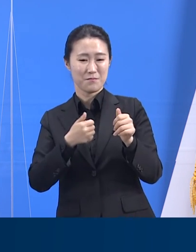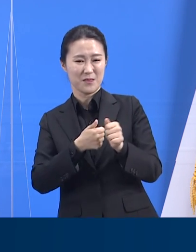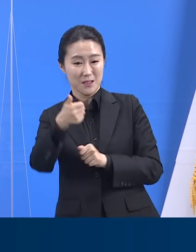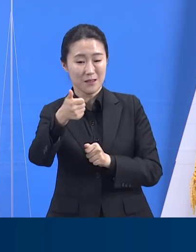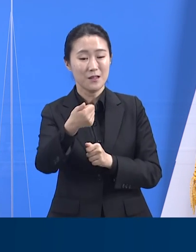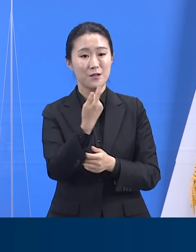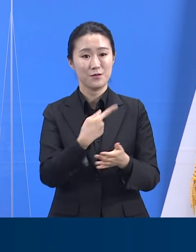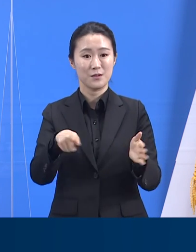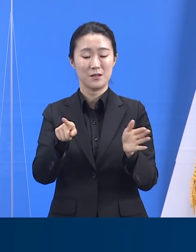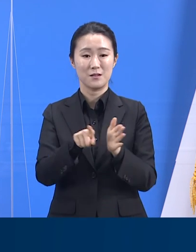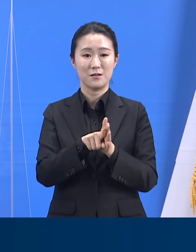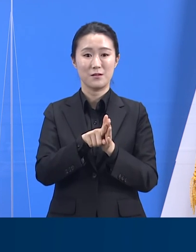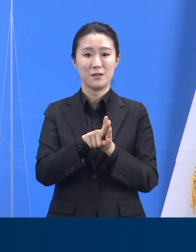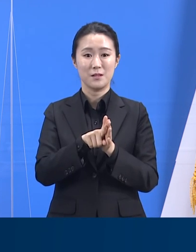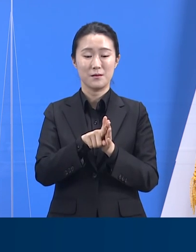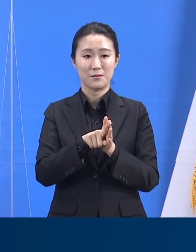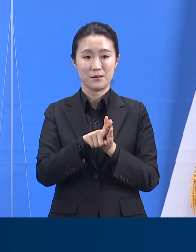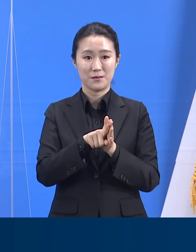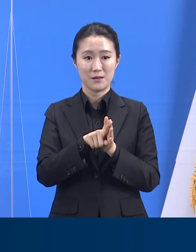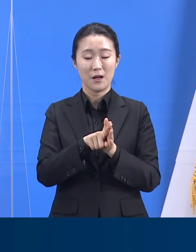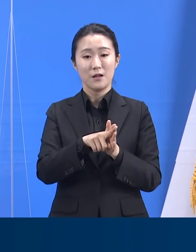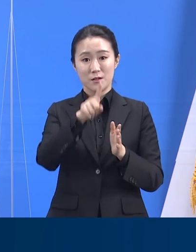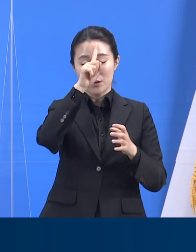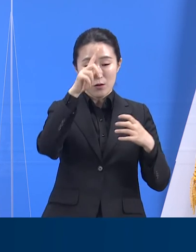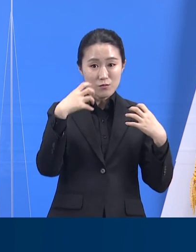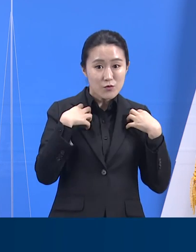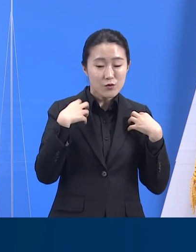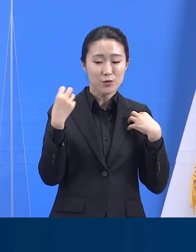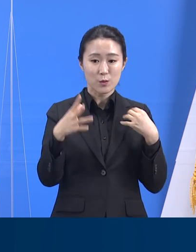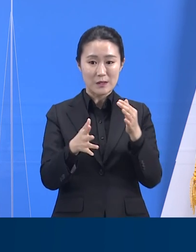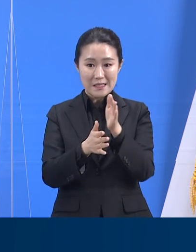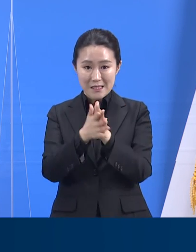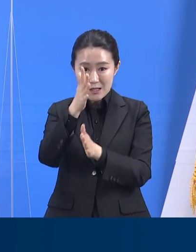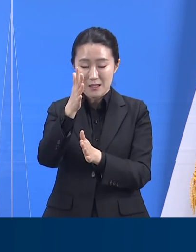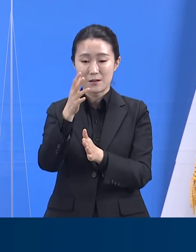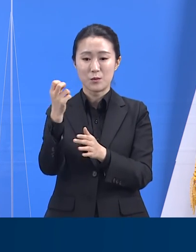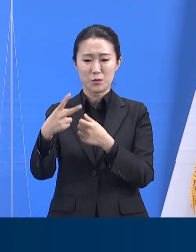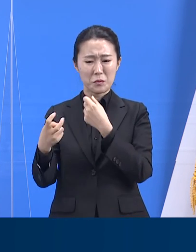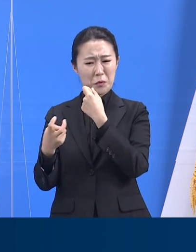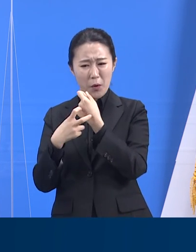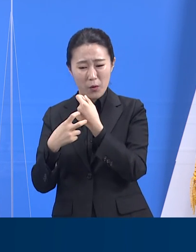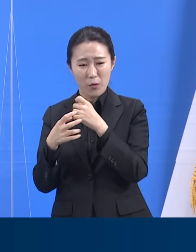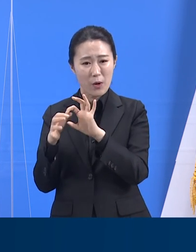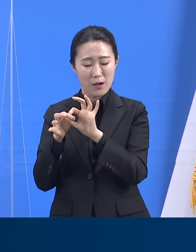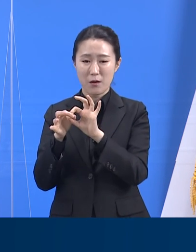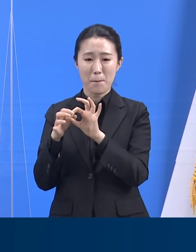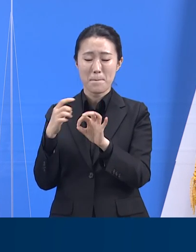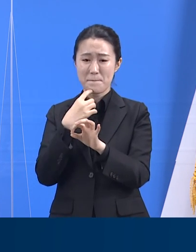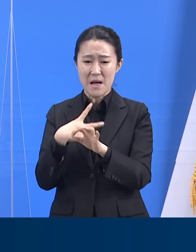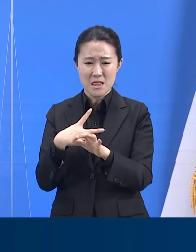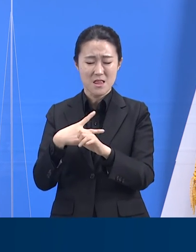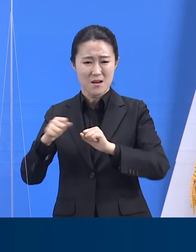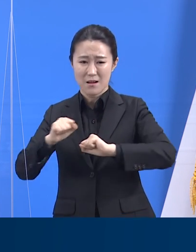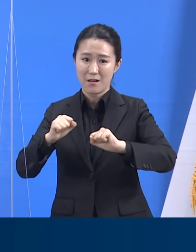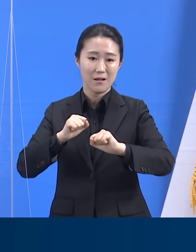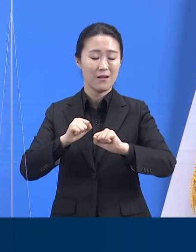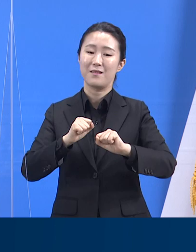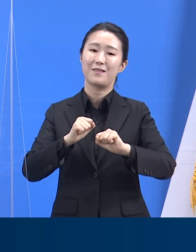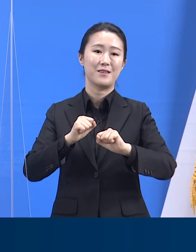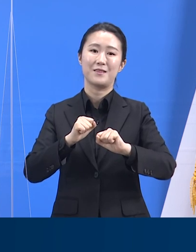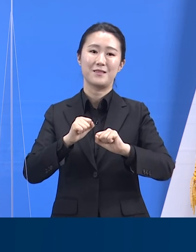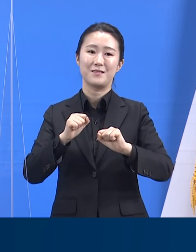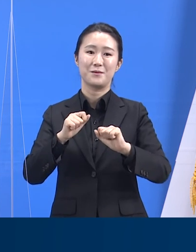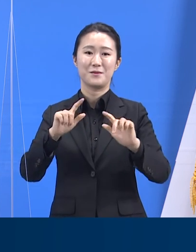지자체, 보건의료기관만의 일은 아닙니다. 2020년 사회적 거리두기 정책에 적극적으로 동참한 우리